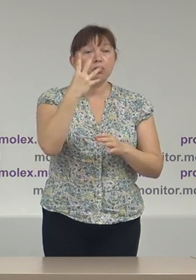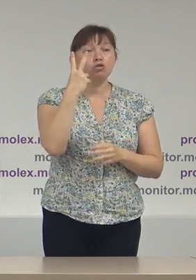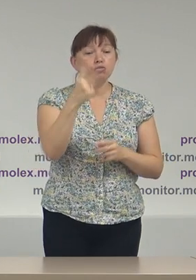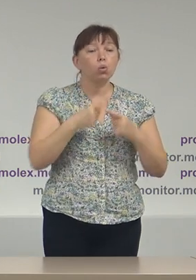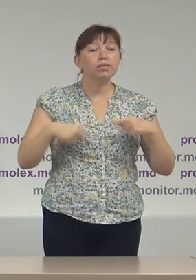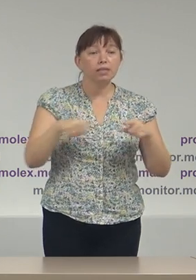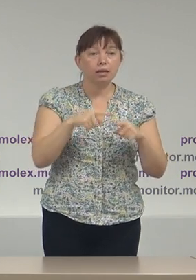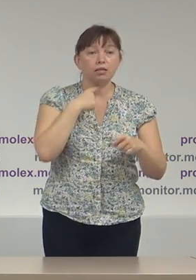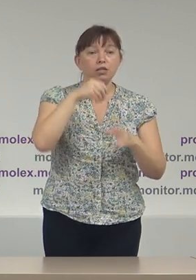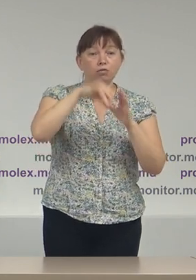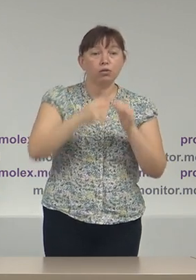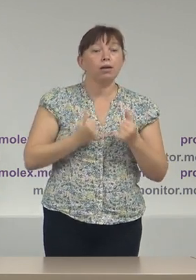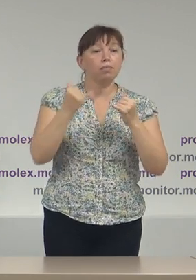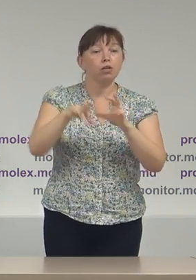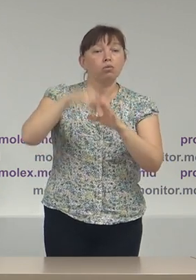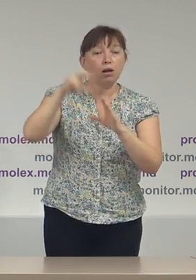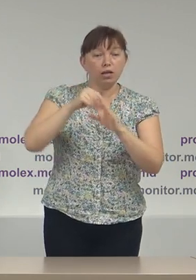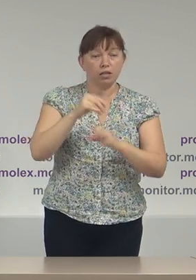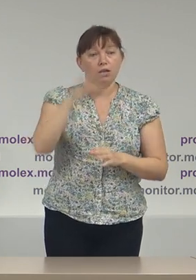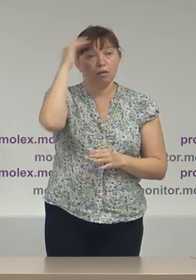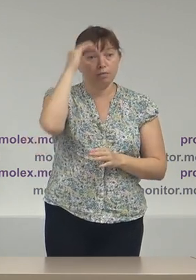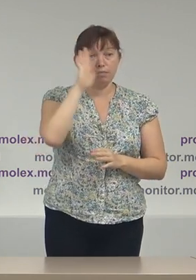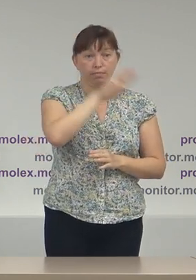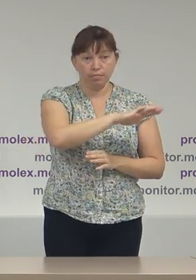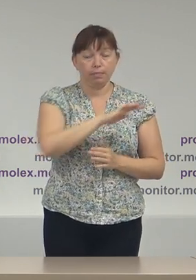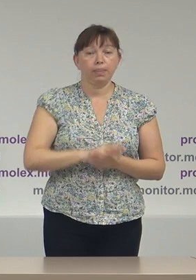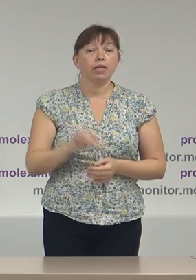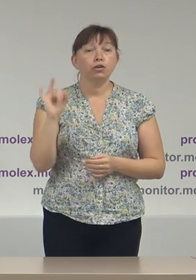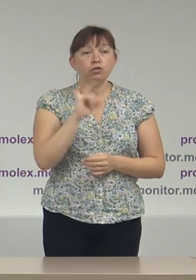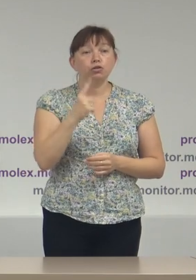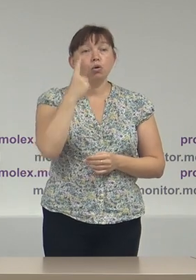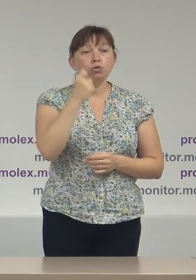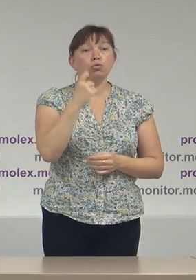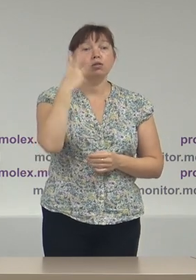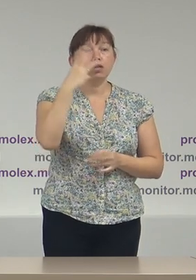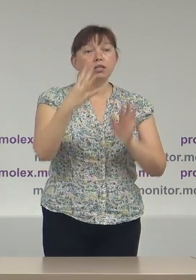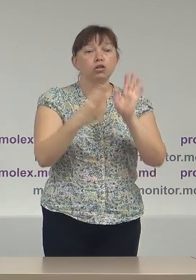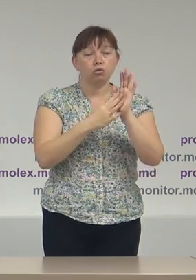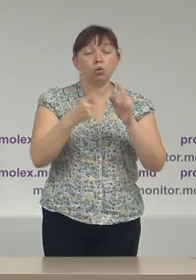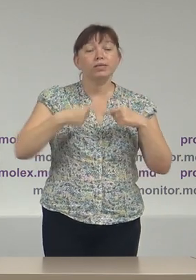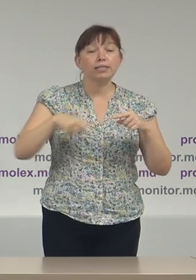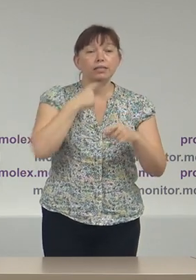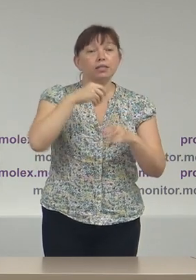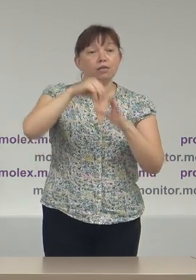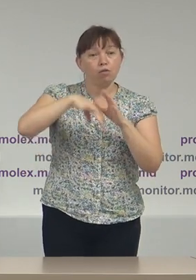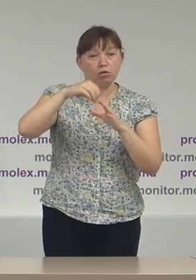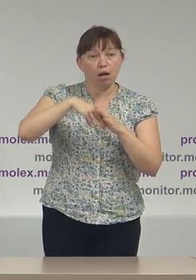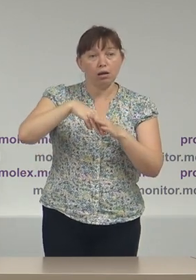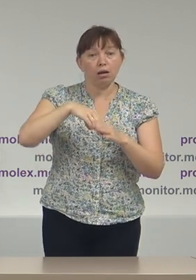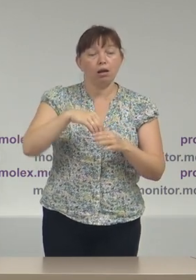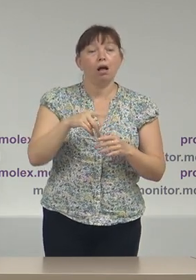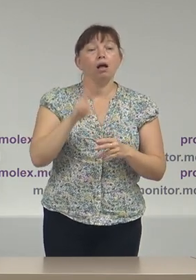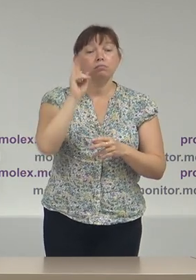secții de votare pentru alegătorii din regiunea transnistreană și 139 secții de votare pentru alegătorii